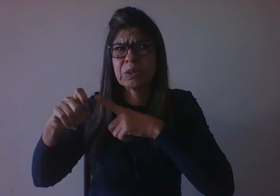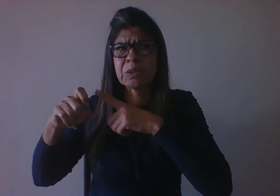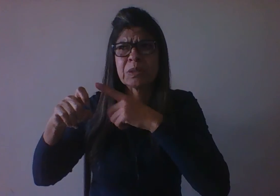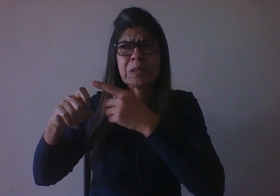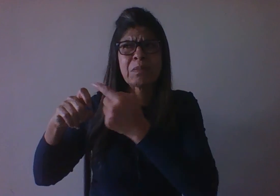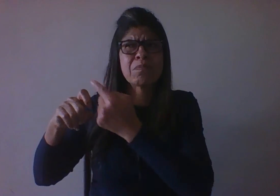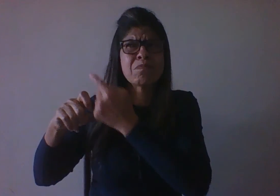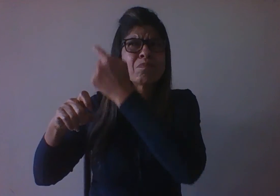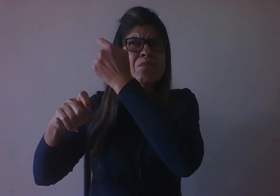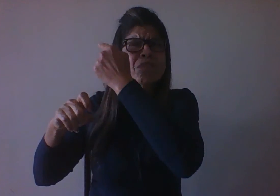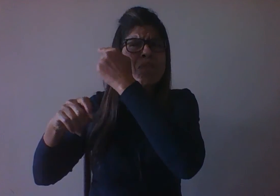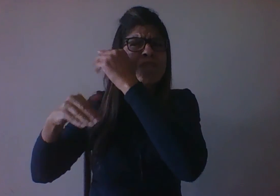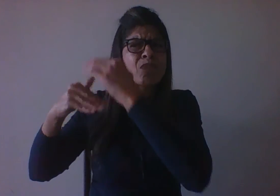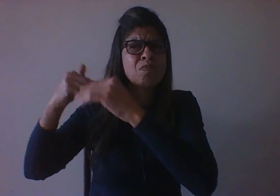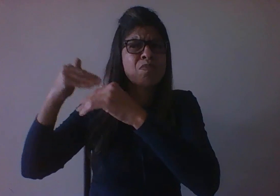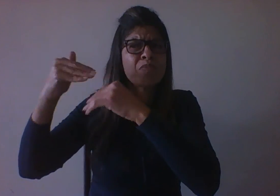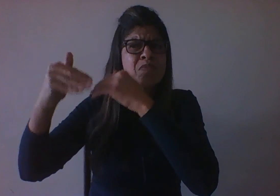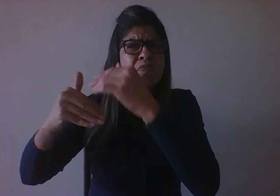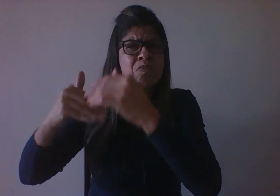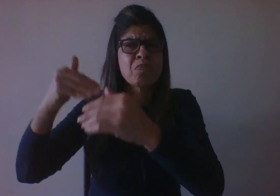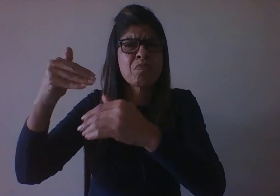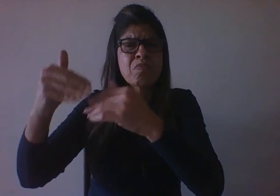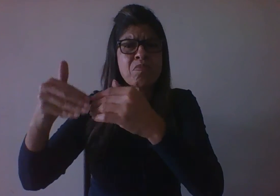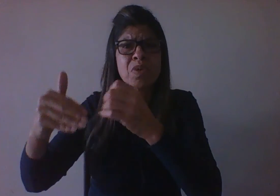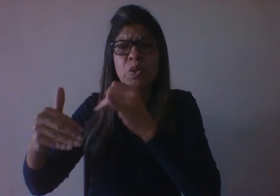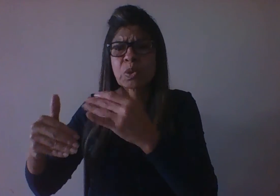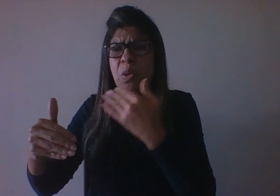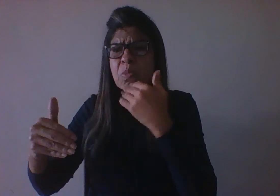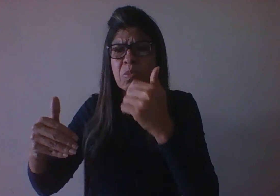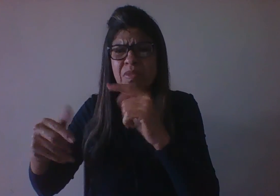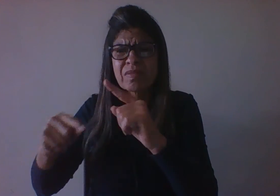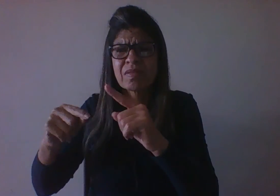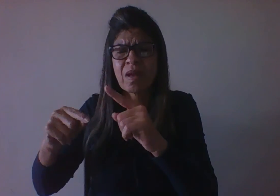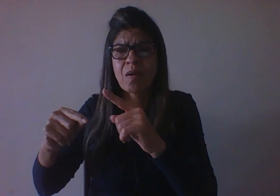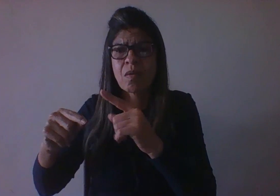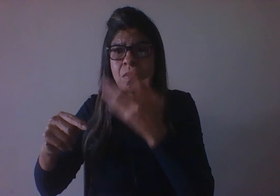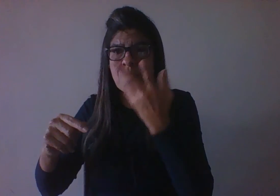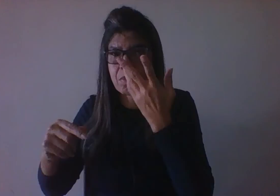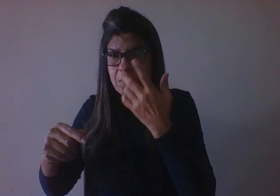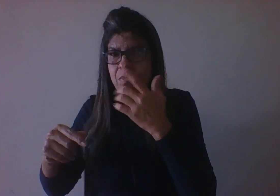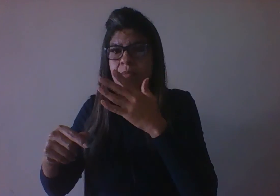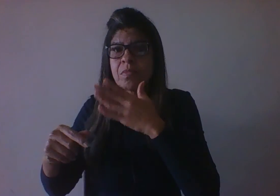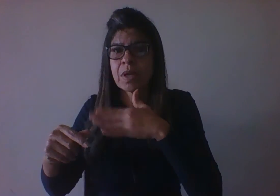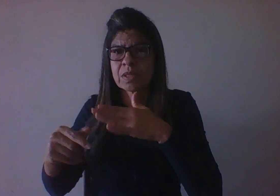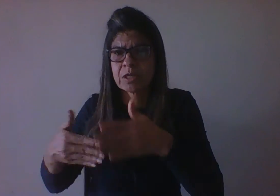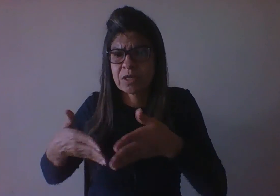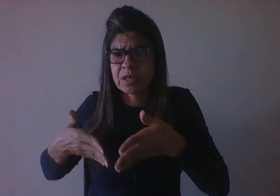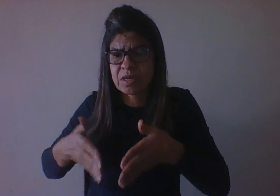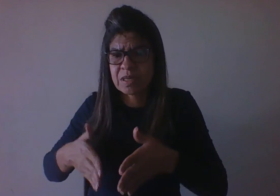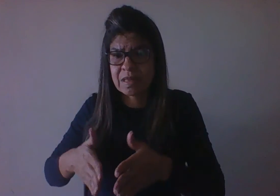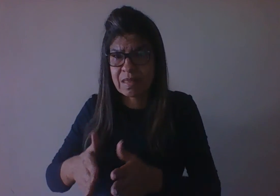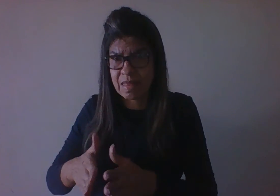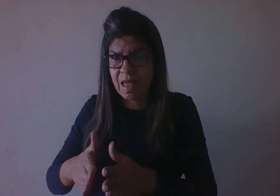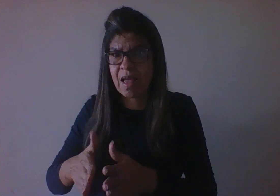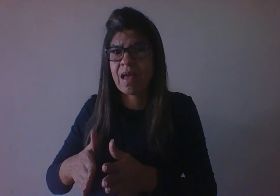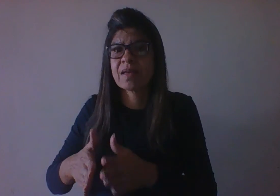não só na puberdade. Então, as crianças têm uma pulsão que ele vai nomear como pulsão sexual já desde o início da vida. As